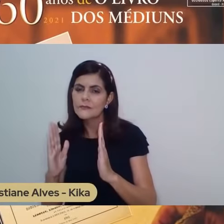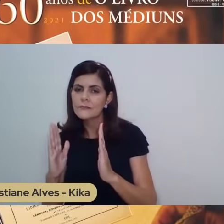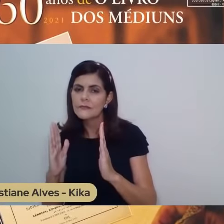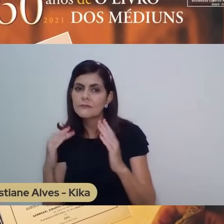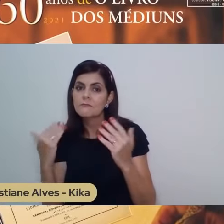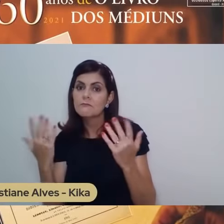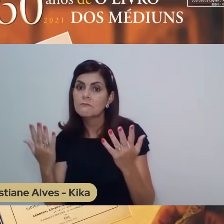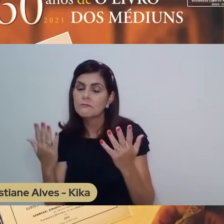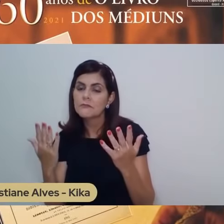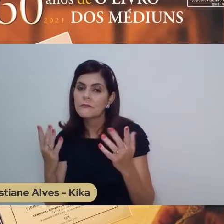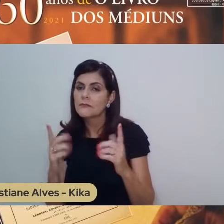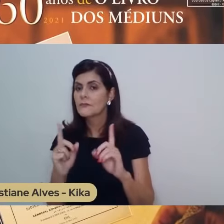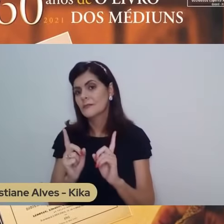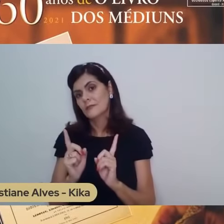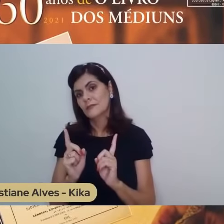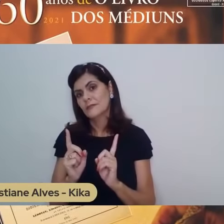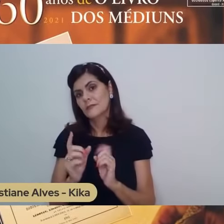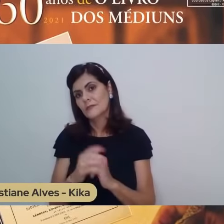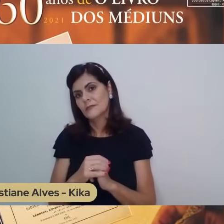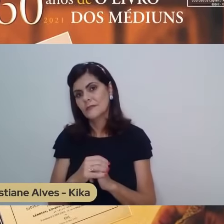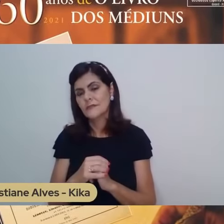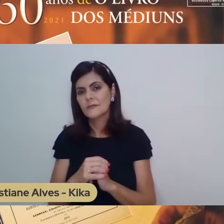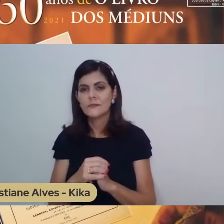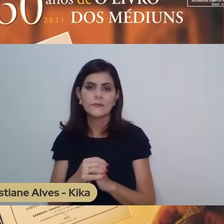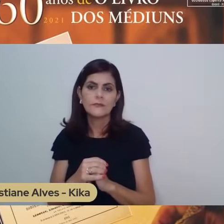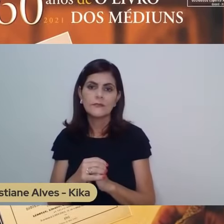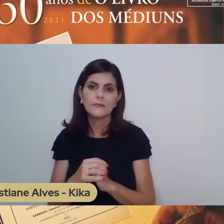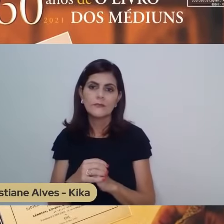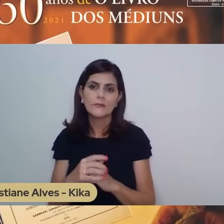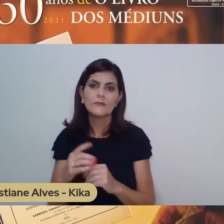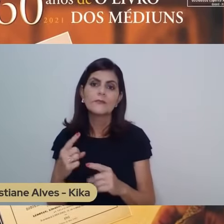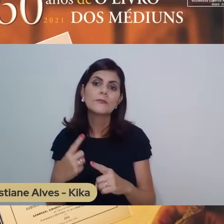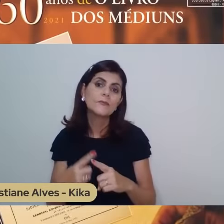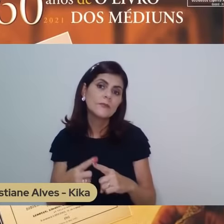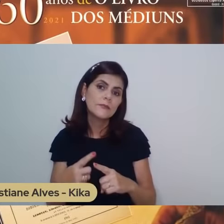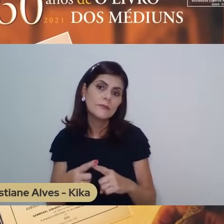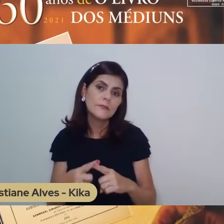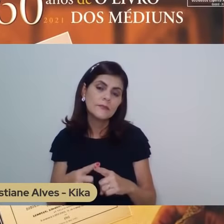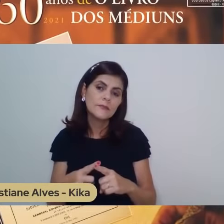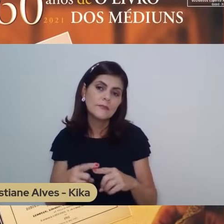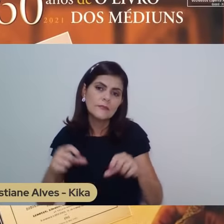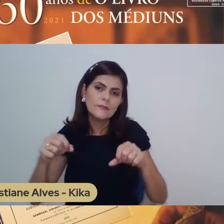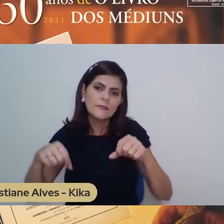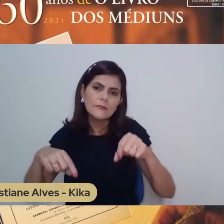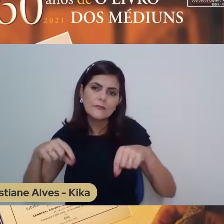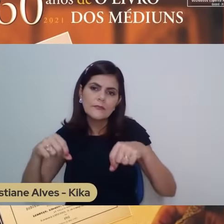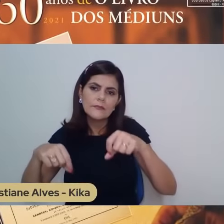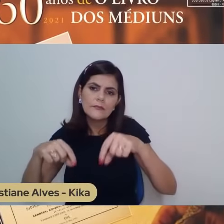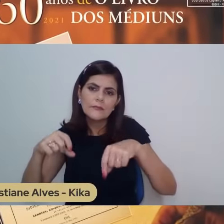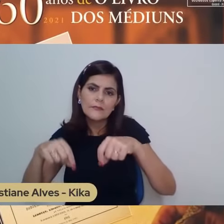sementes que não estão sendo utilizadas, porque ainda não lançadas no solo do coração.